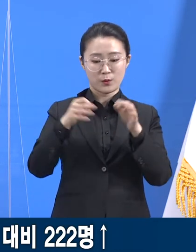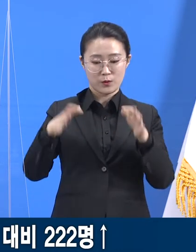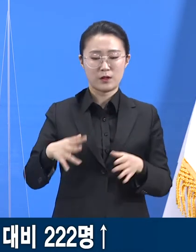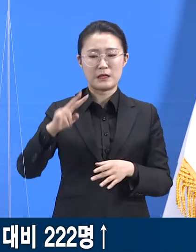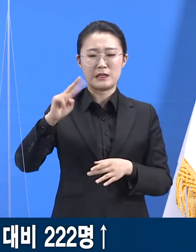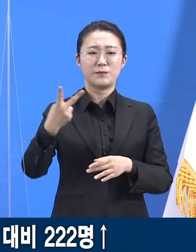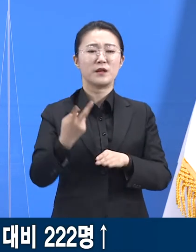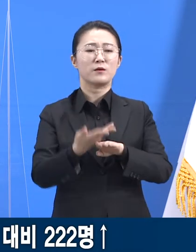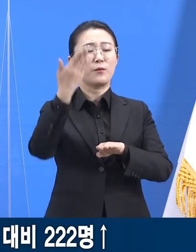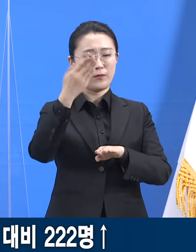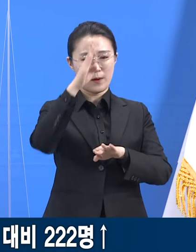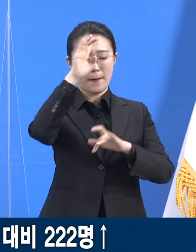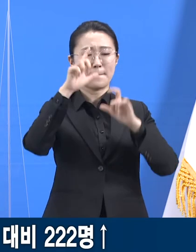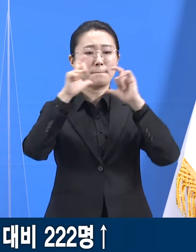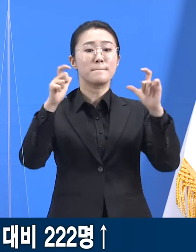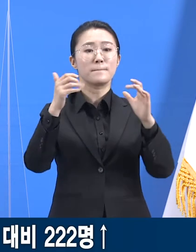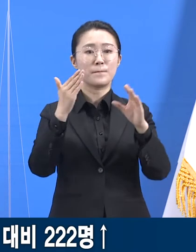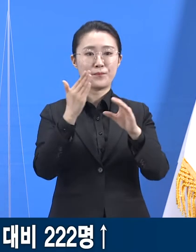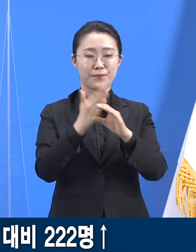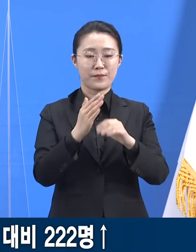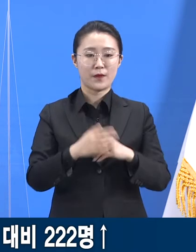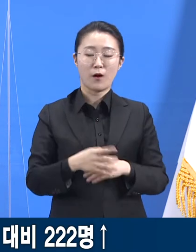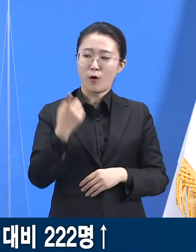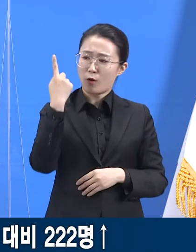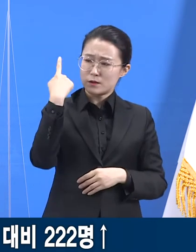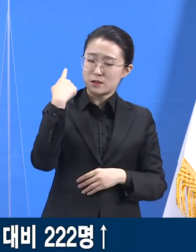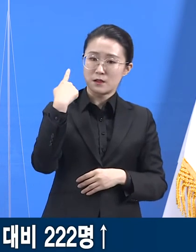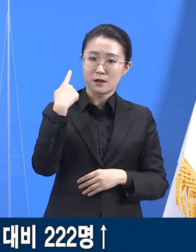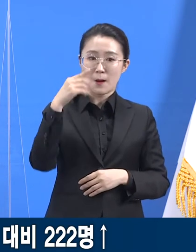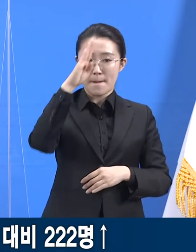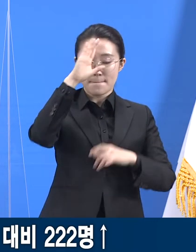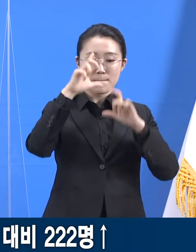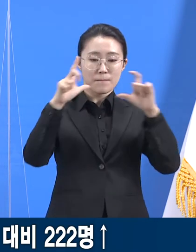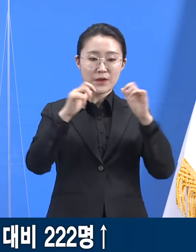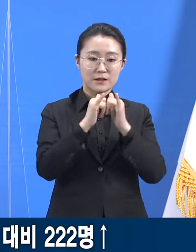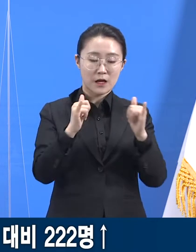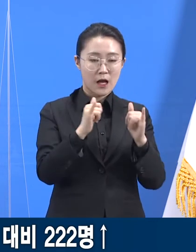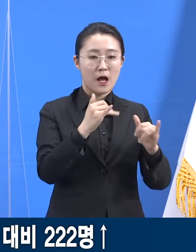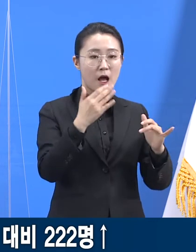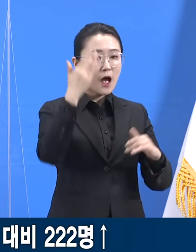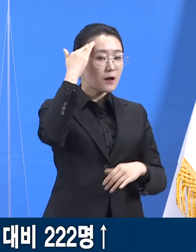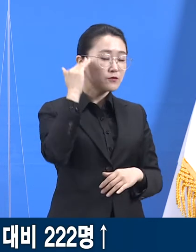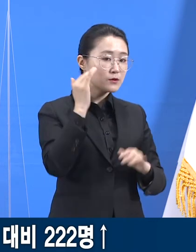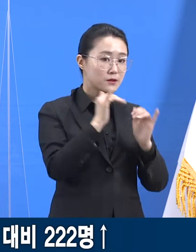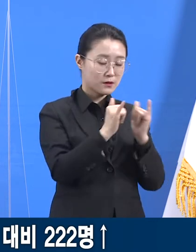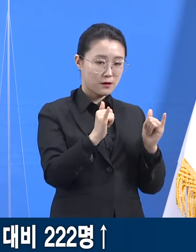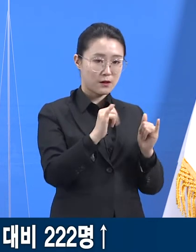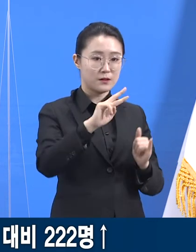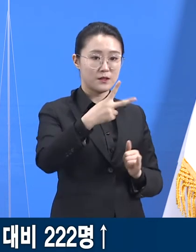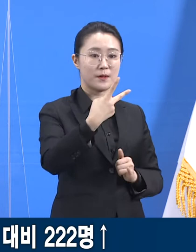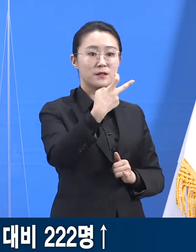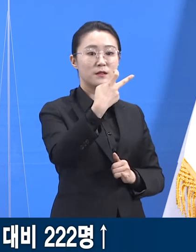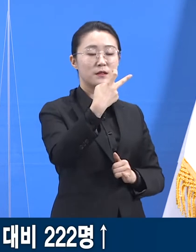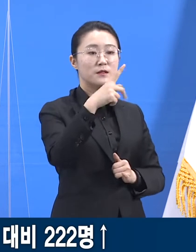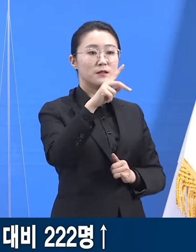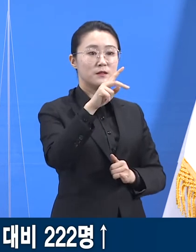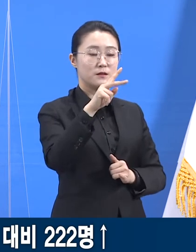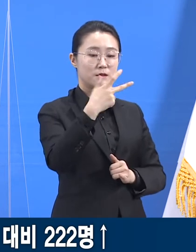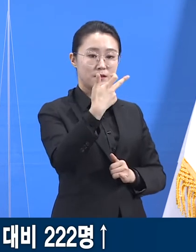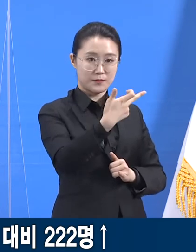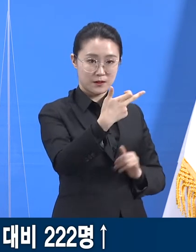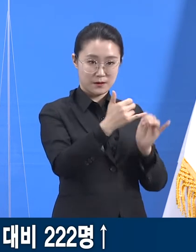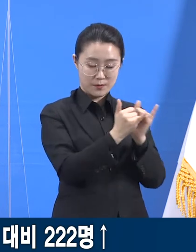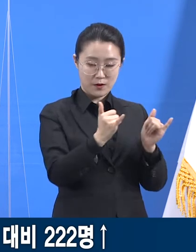어제는 국내 발생이 217명이며 해외입 관련은 5명이었습니다. 신규 확진자 중